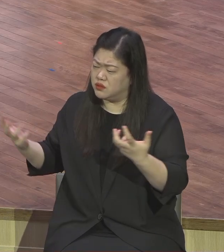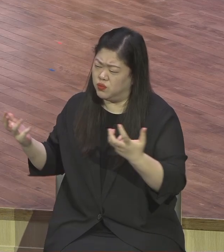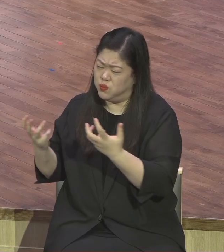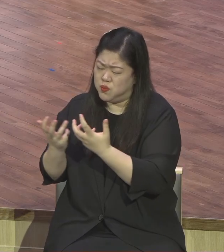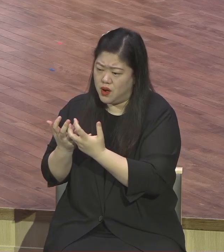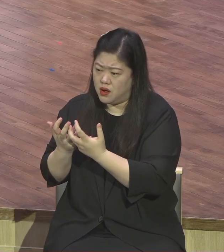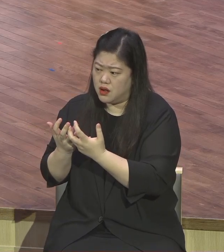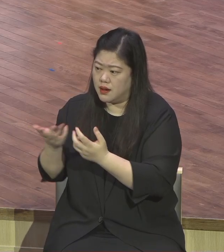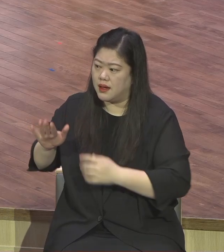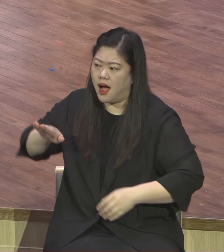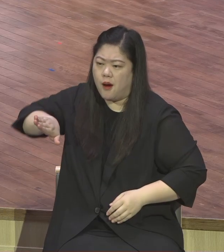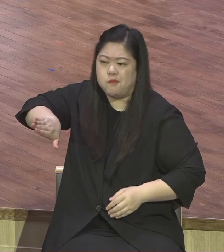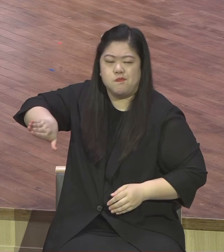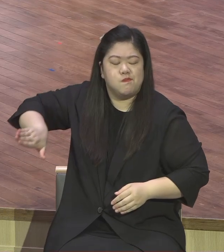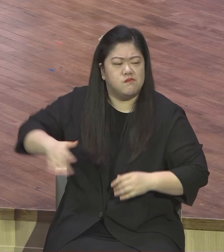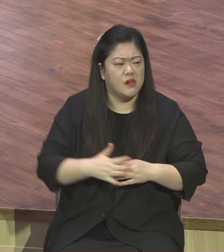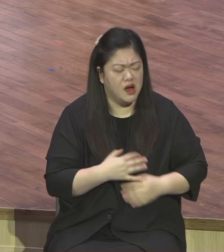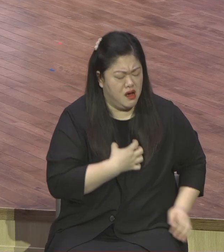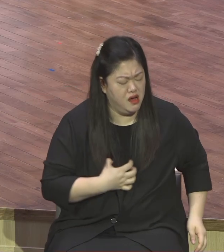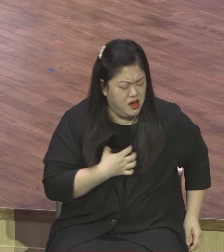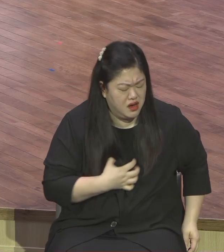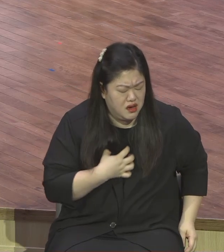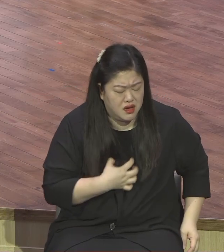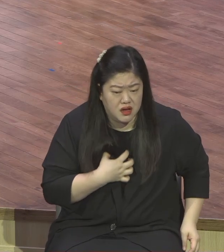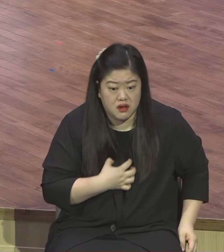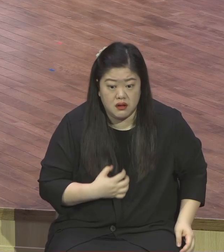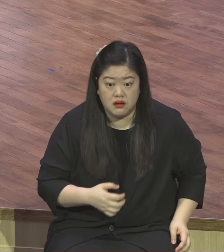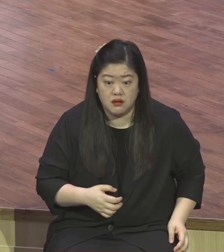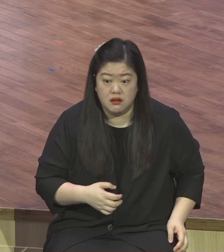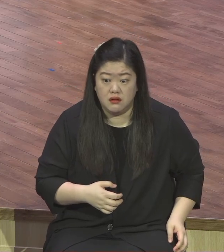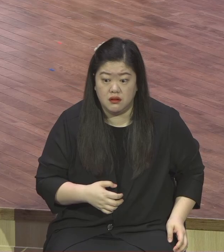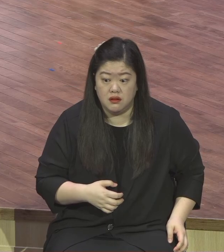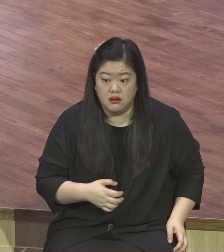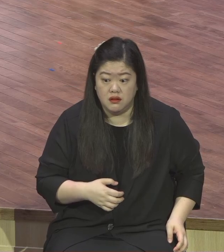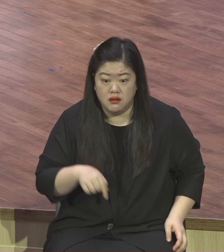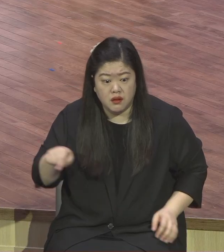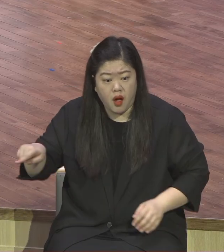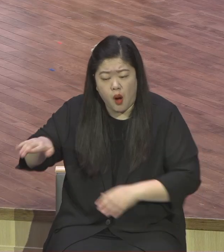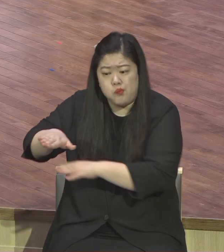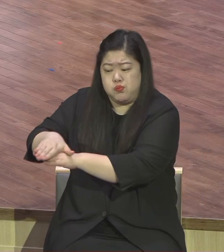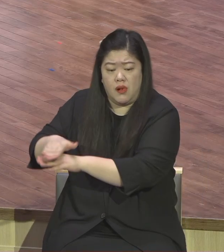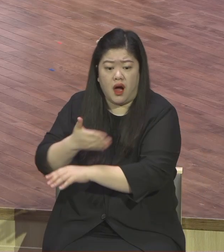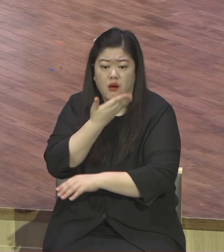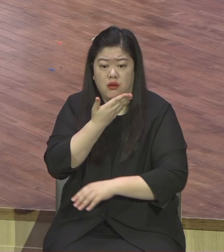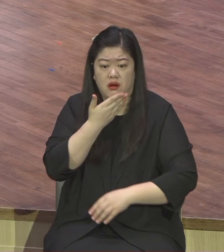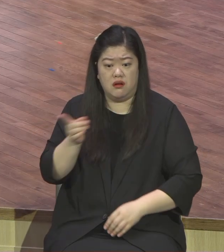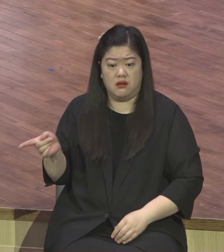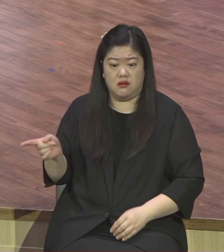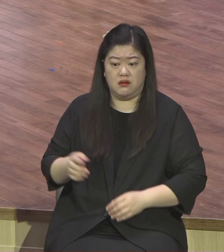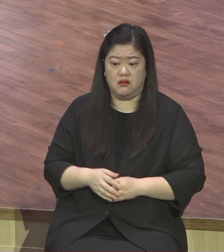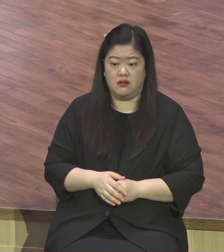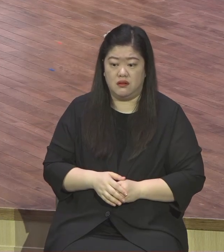지옥같이 살다가 지옥 가는 게 불신자예요. 이 세상에 파도는 끊임없이